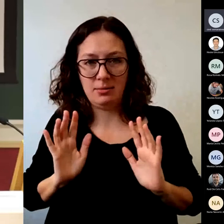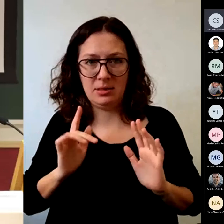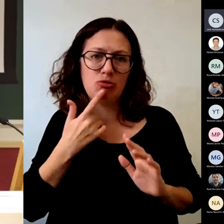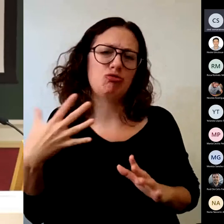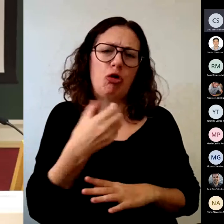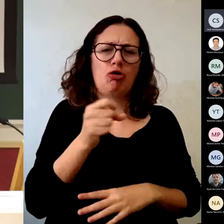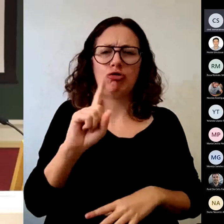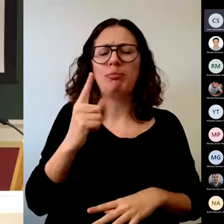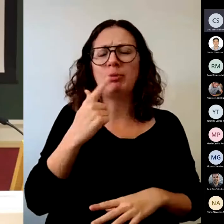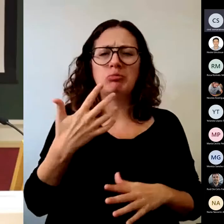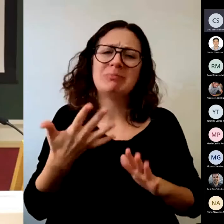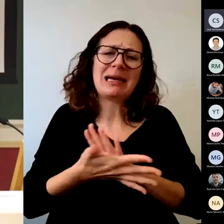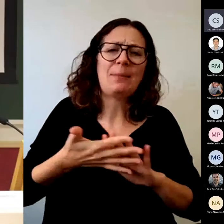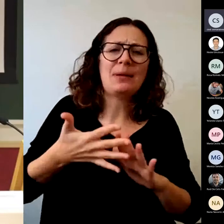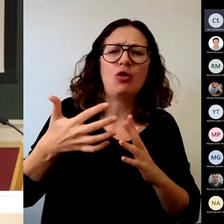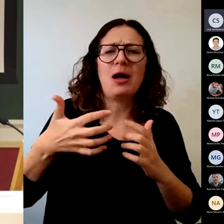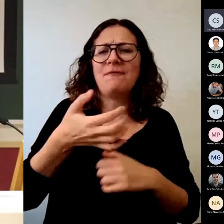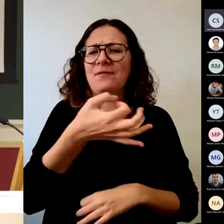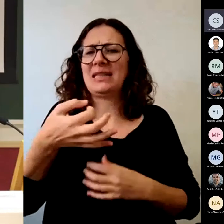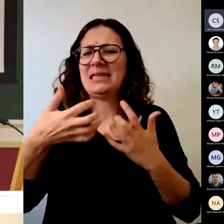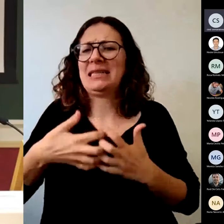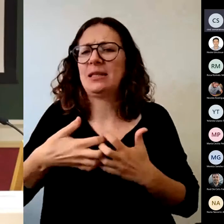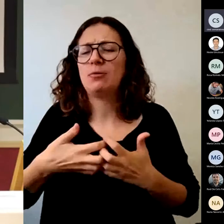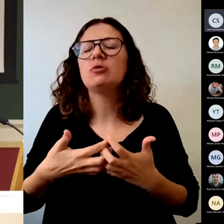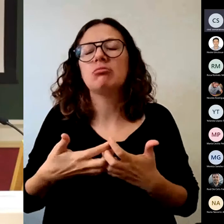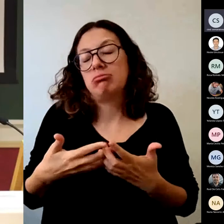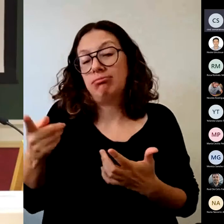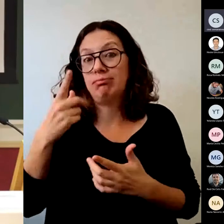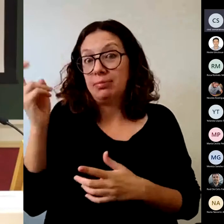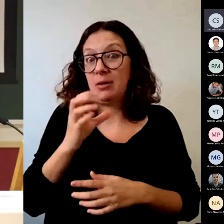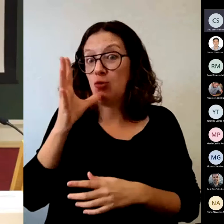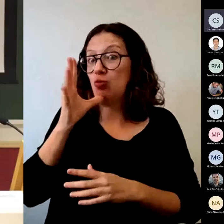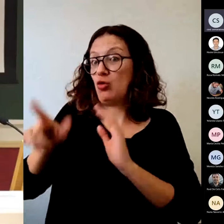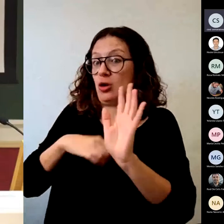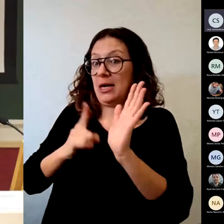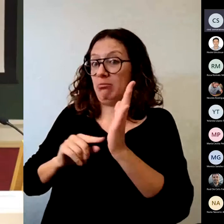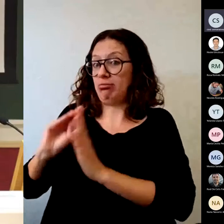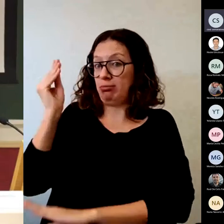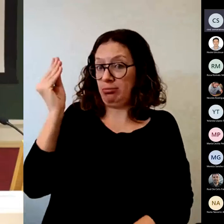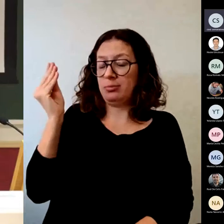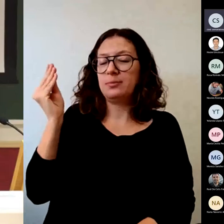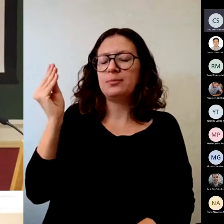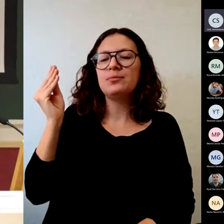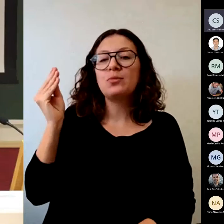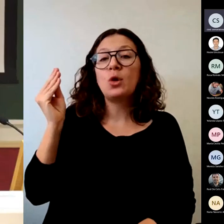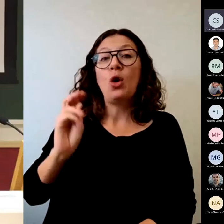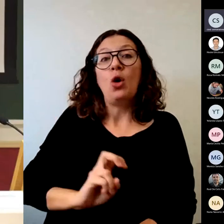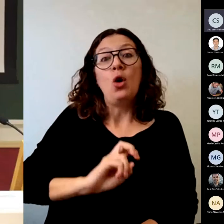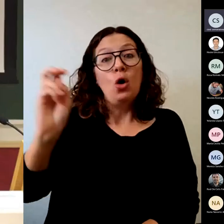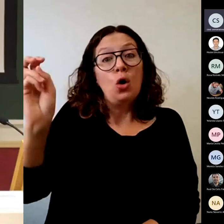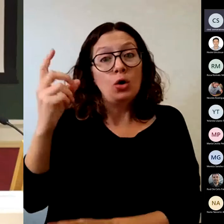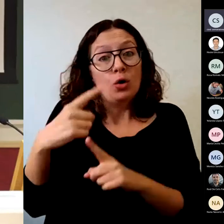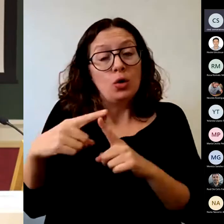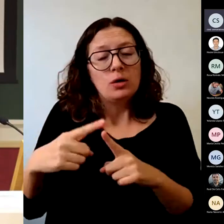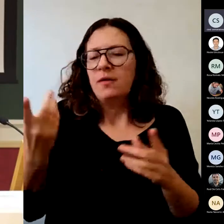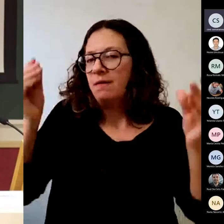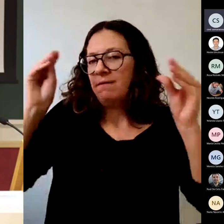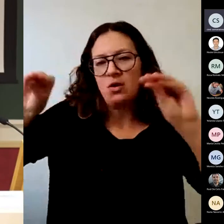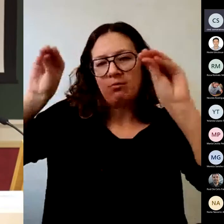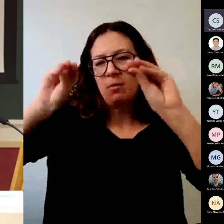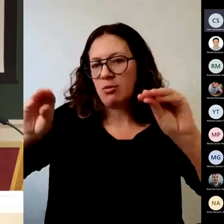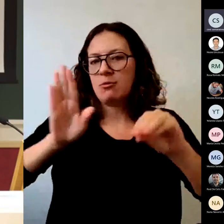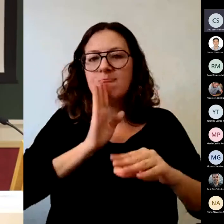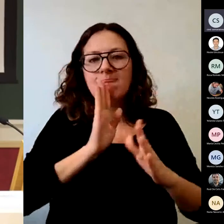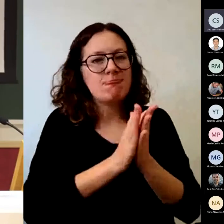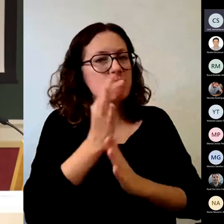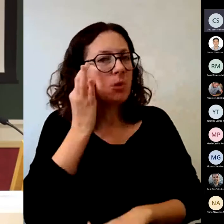menciona Paula es la formación. La formación es algo para